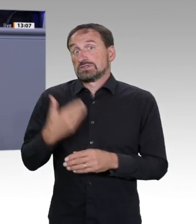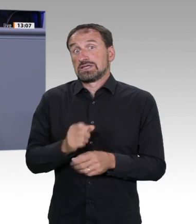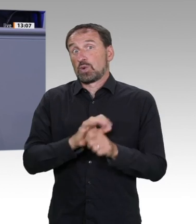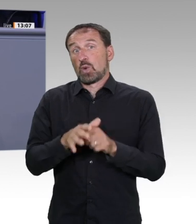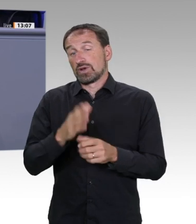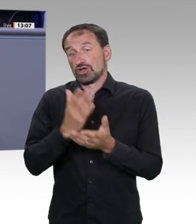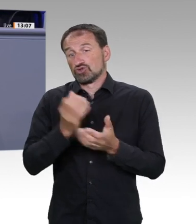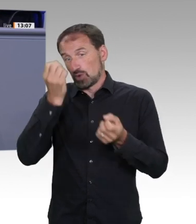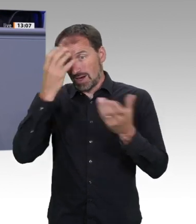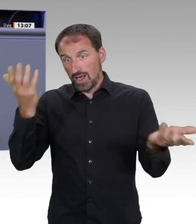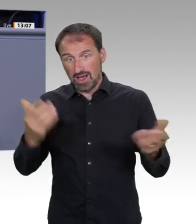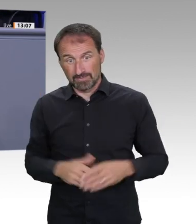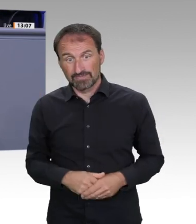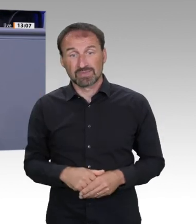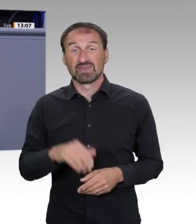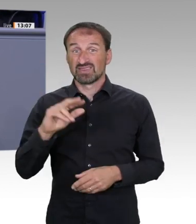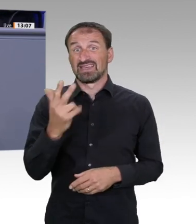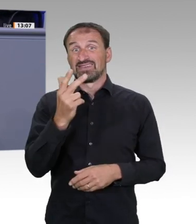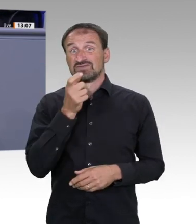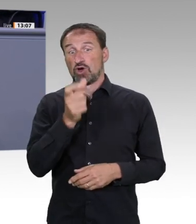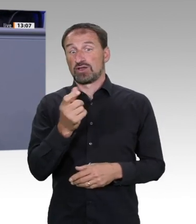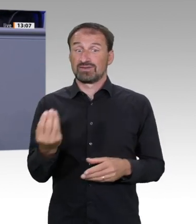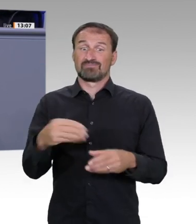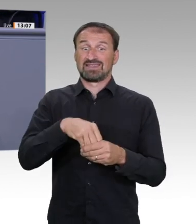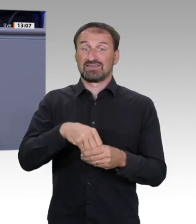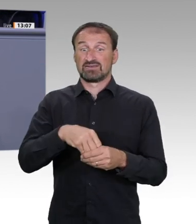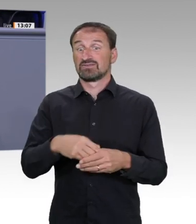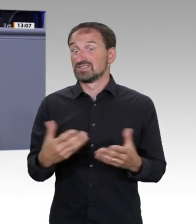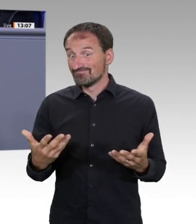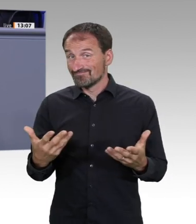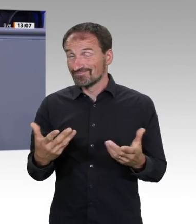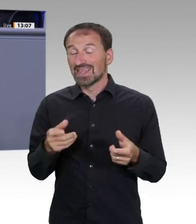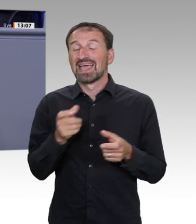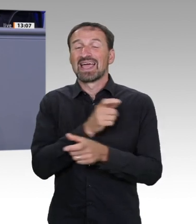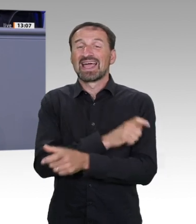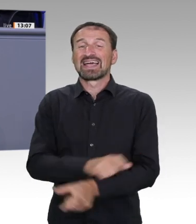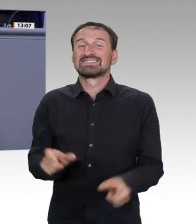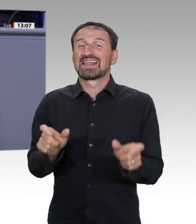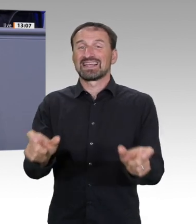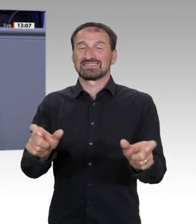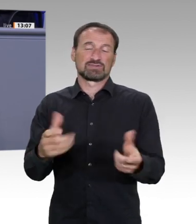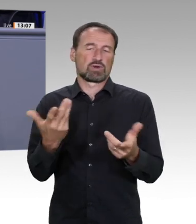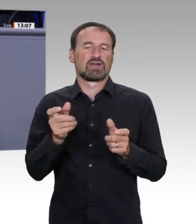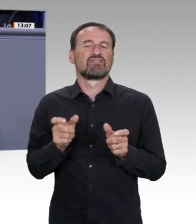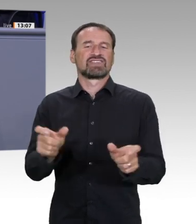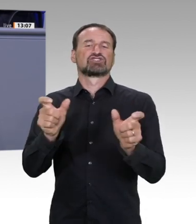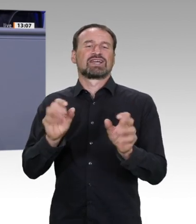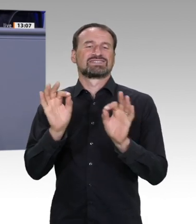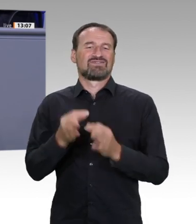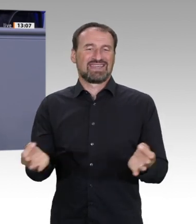widerstandsfähig oder krisenfest machen wir unsere Gesellschaft? Und wie hängt das mit Nachhaltigkeit zusammen? Ich fange mal